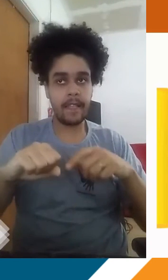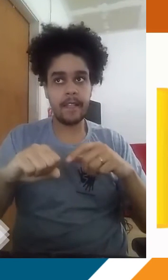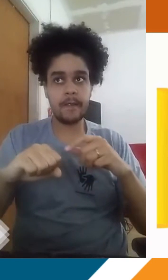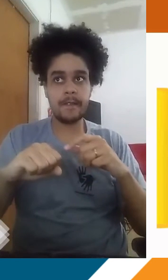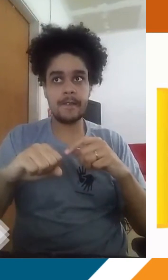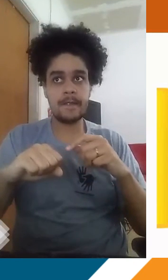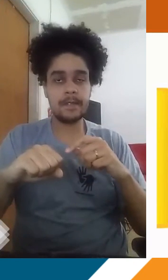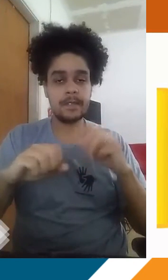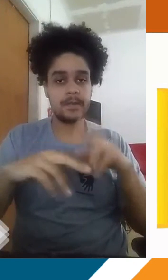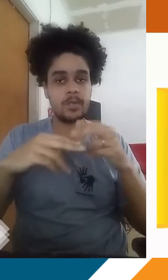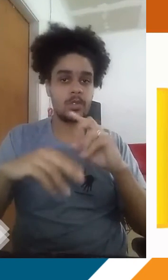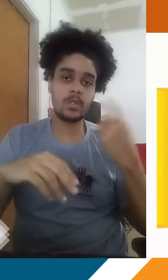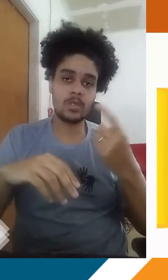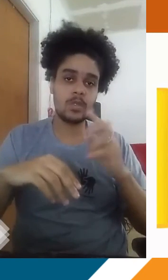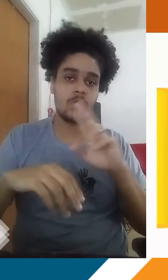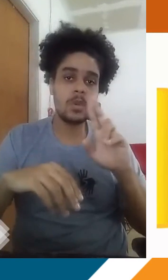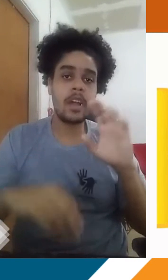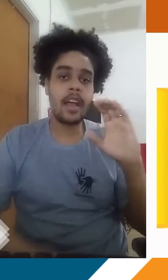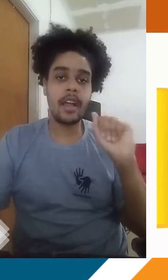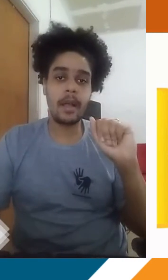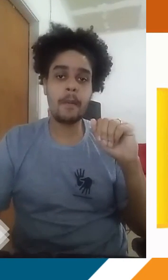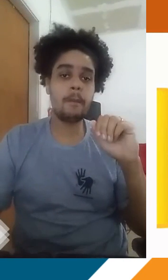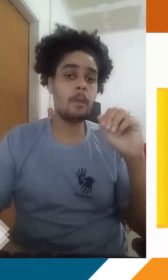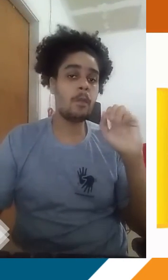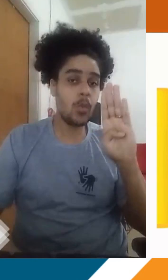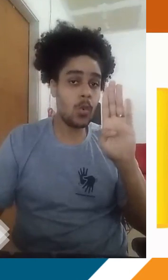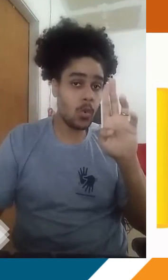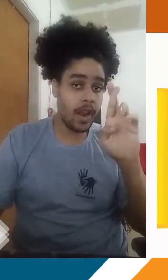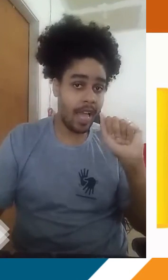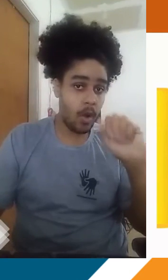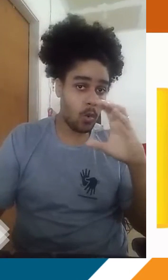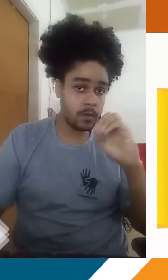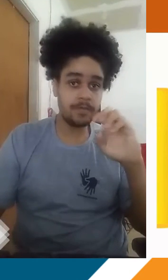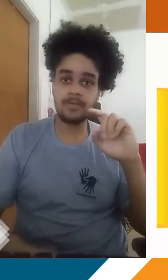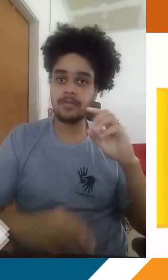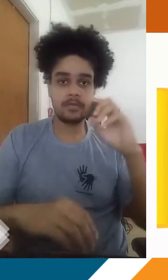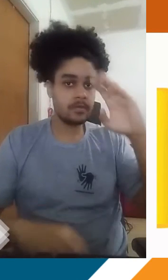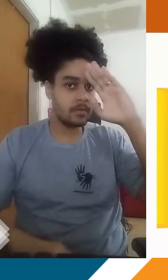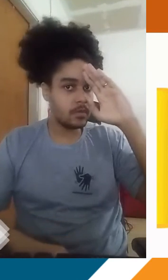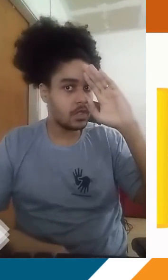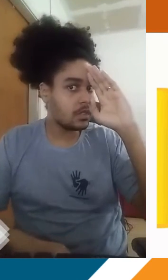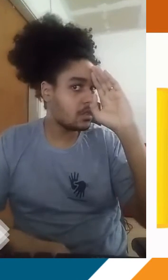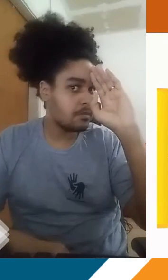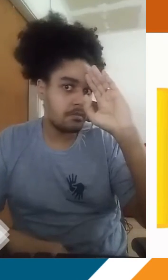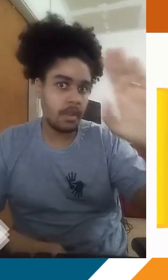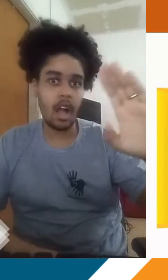dessa molécula, por isso que a gente chama de buraco na camada de ozônio, o principal gás que foi, né, muito responsável,